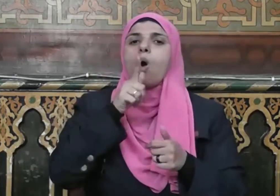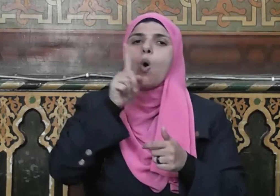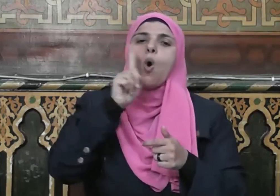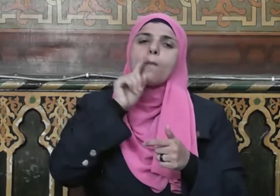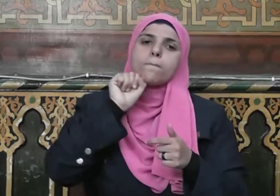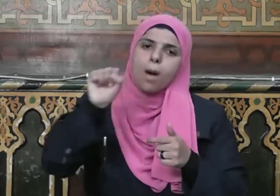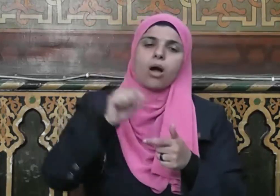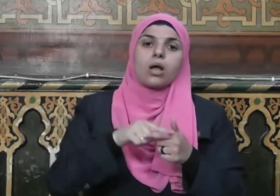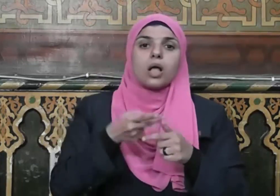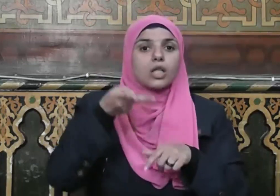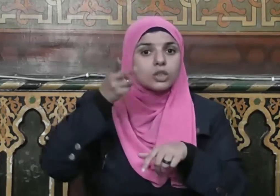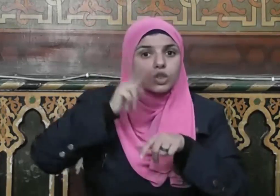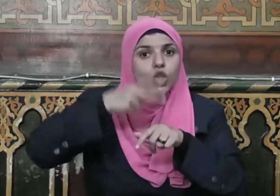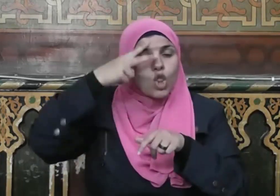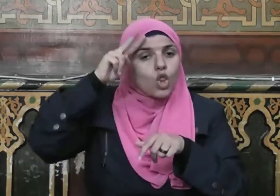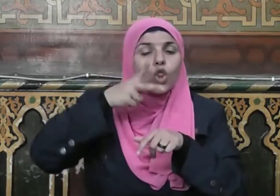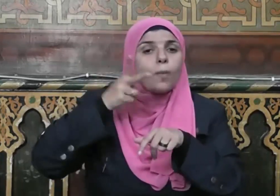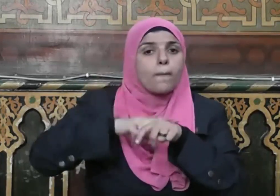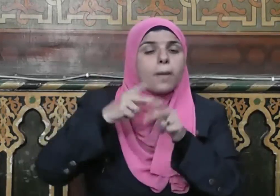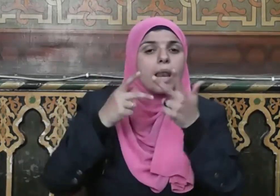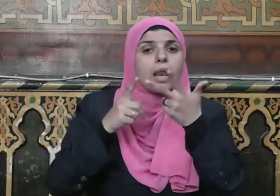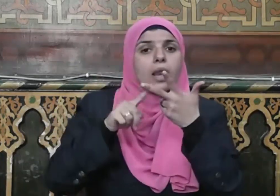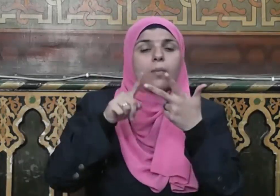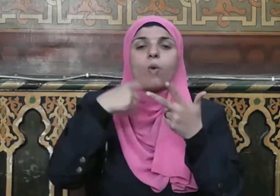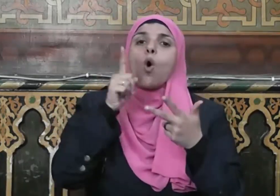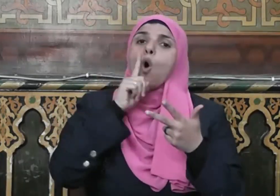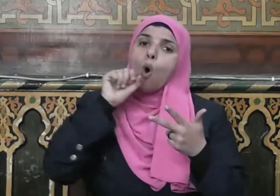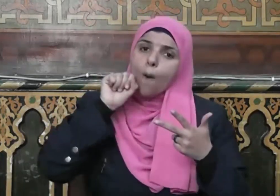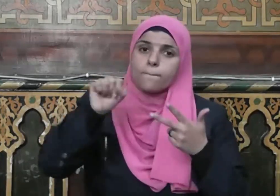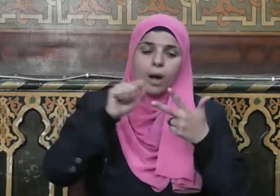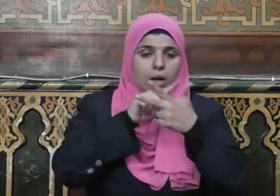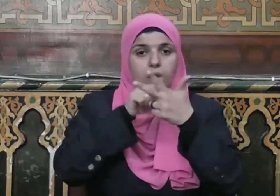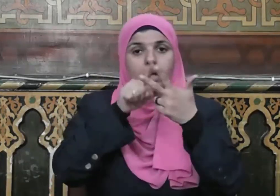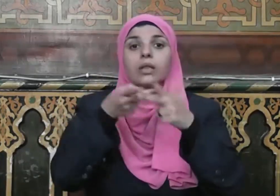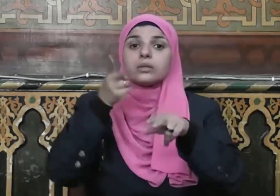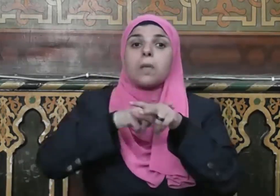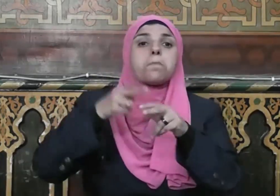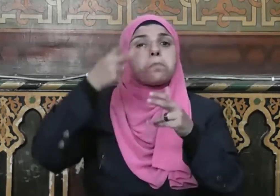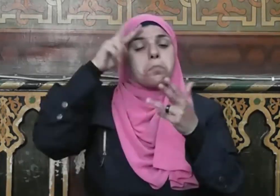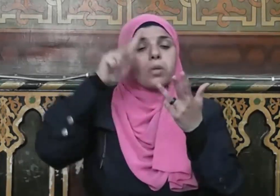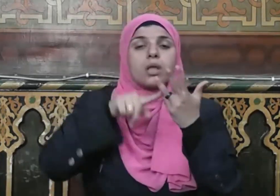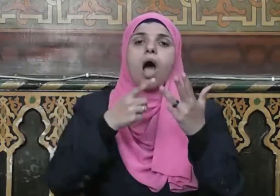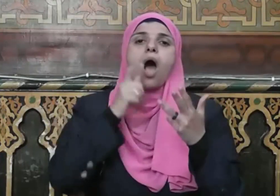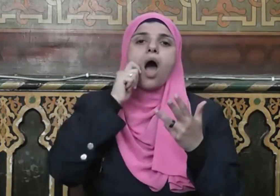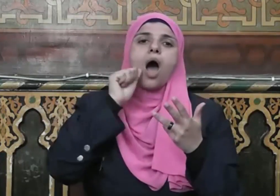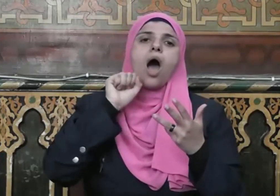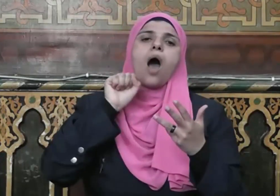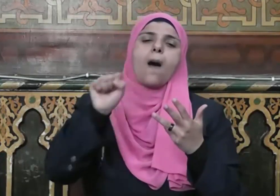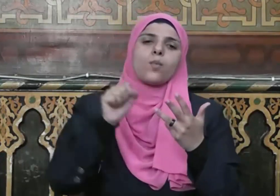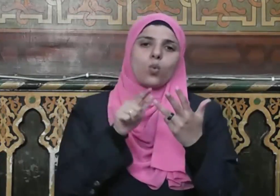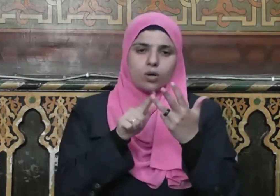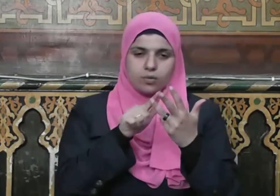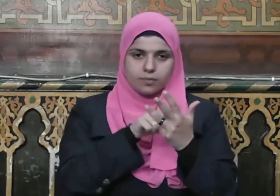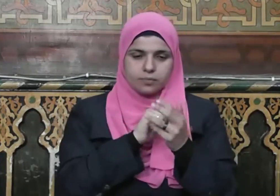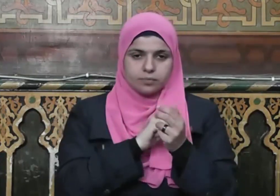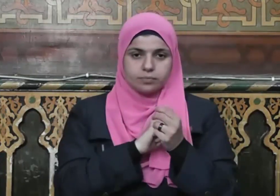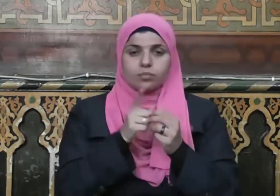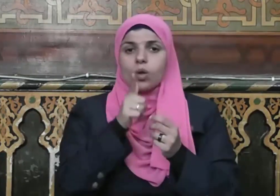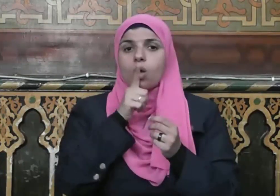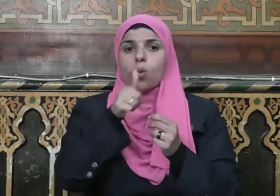ثم من قال ثم أمك قال ثم من قال ثم أمك قال ثم من قال ثم أبوك